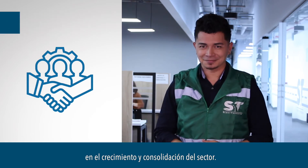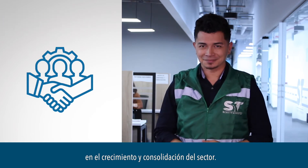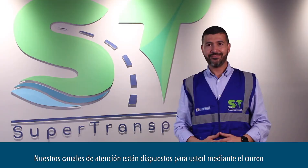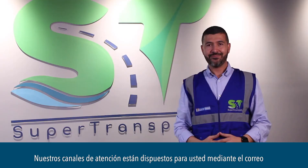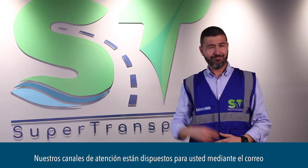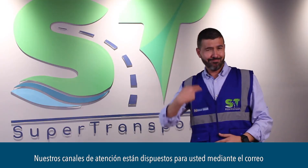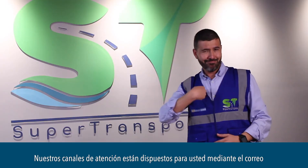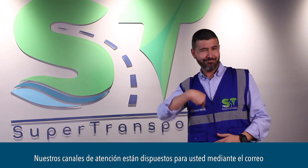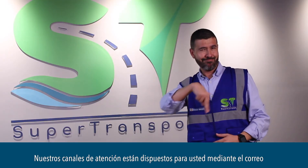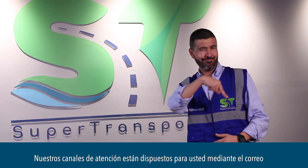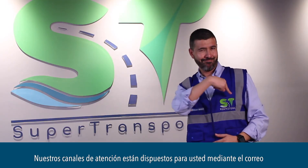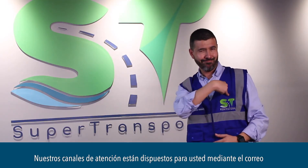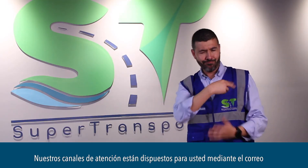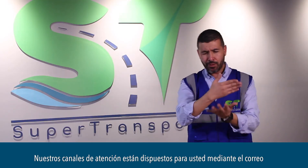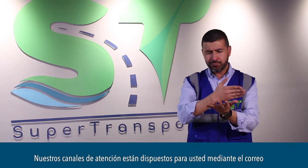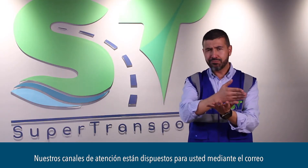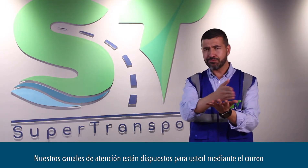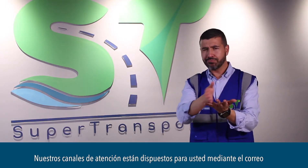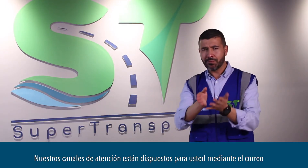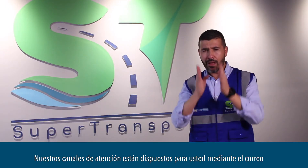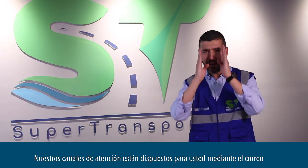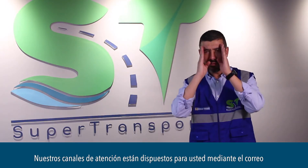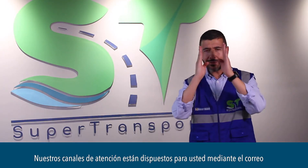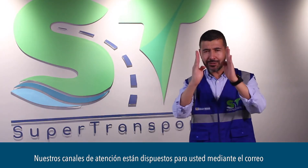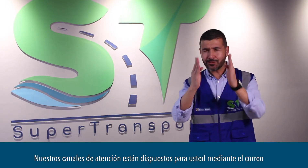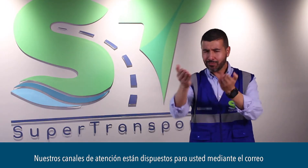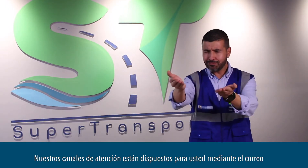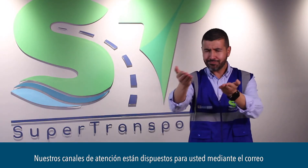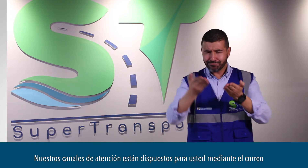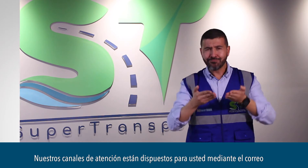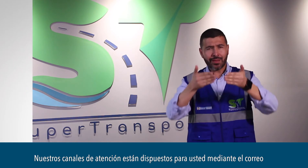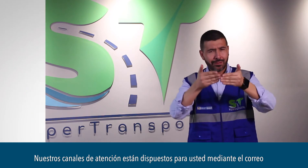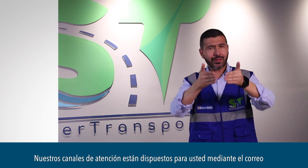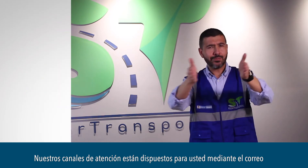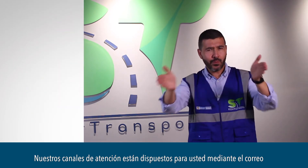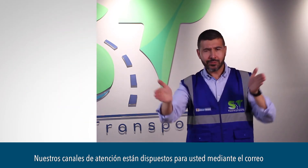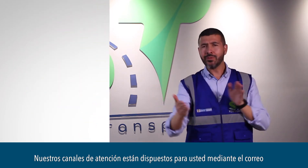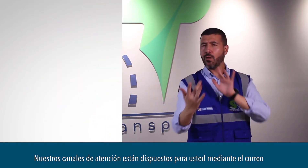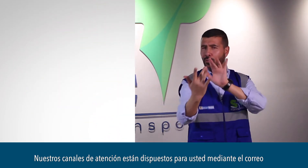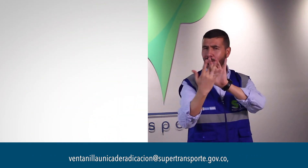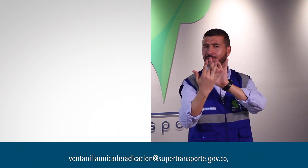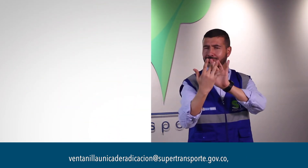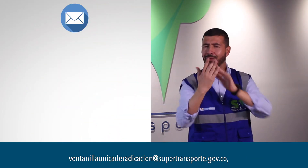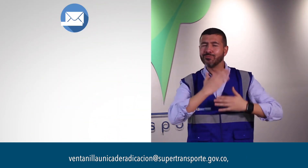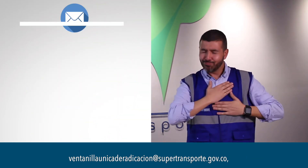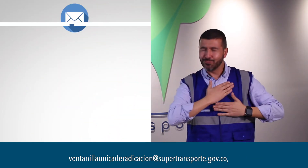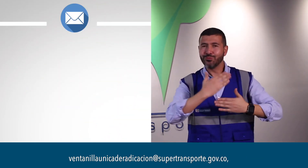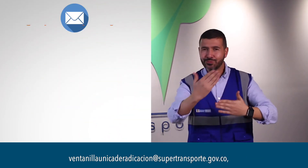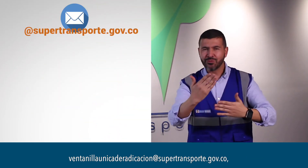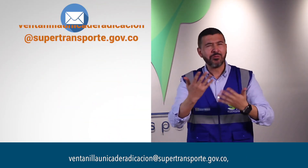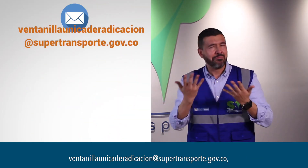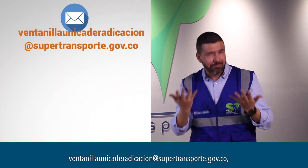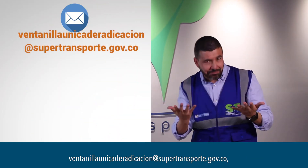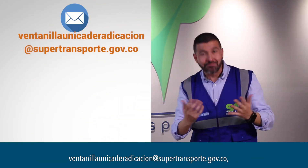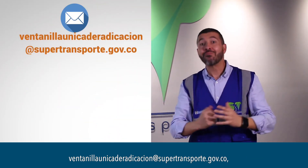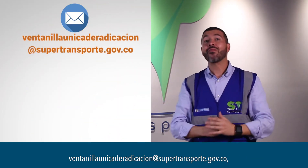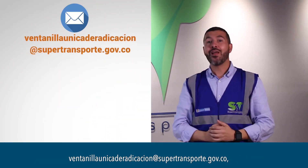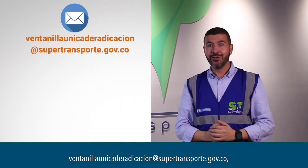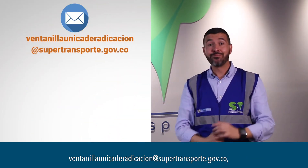Nuestros canales de atención están dispuestos para usted mediante el correo ventanilla única de erradicación